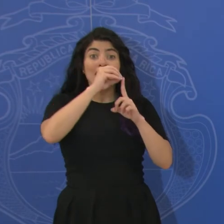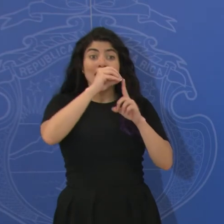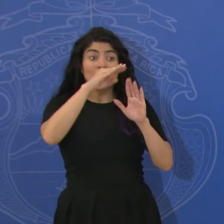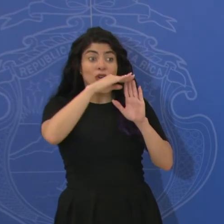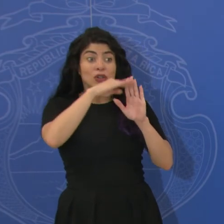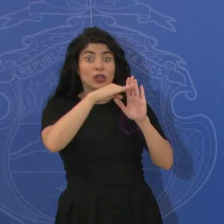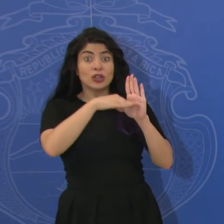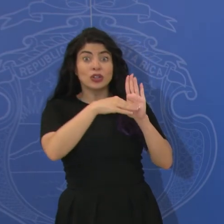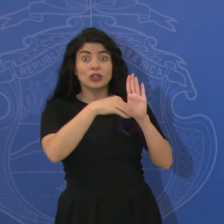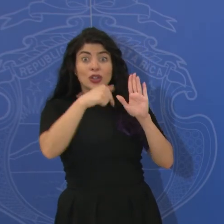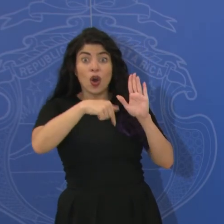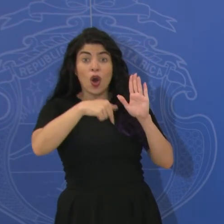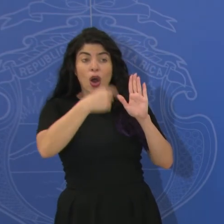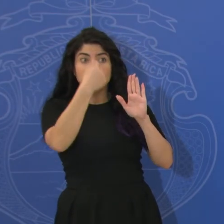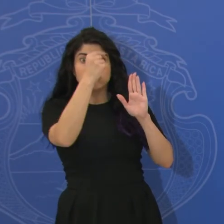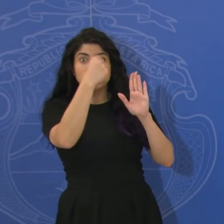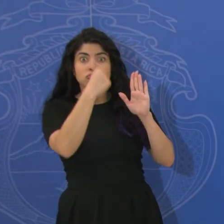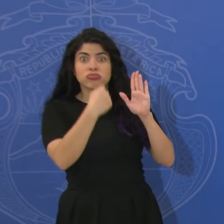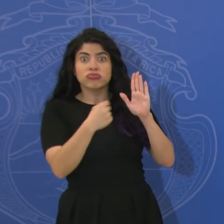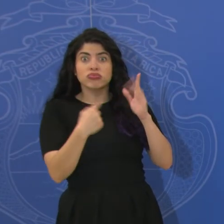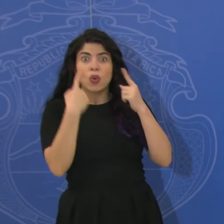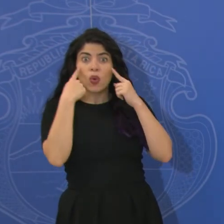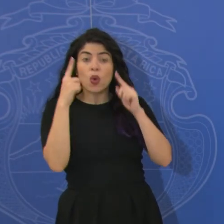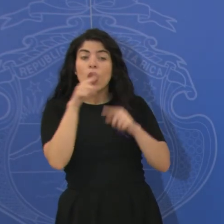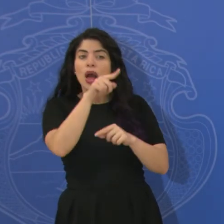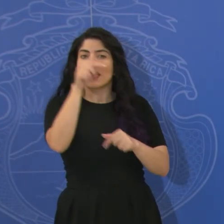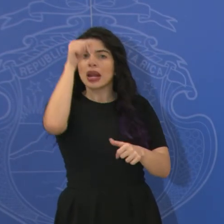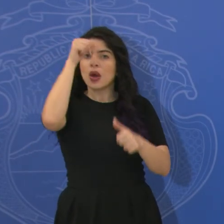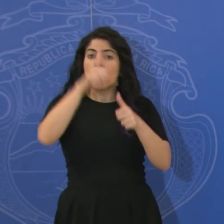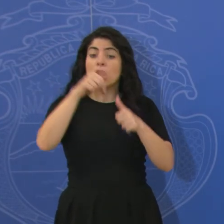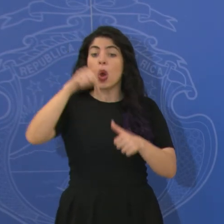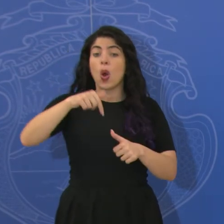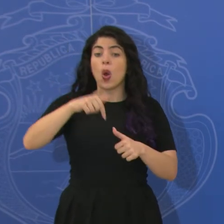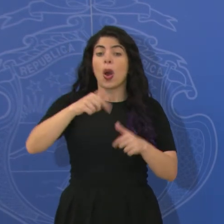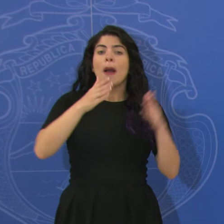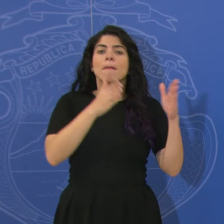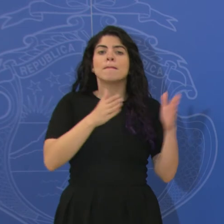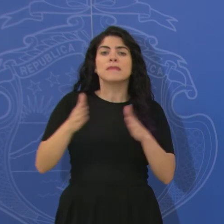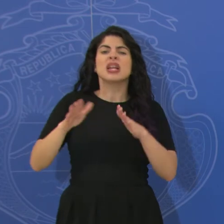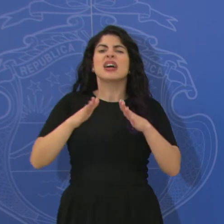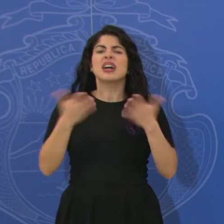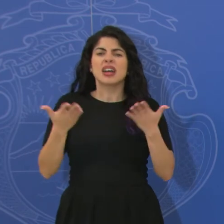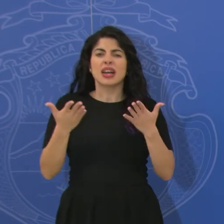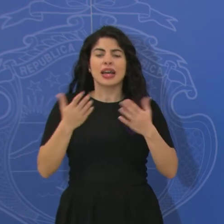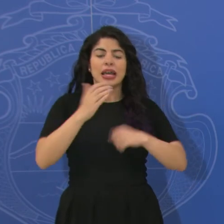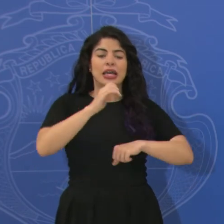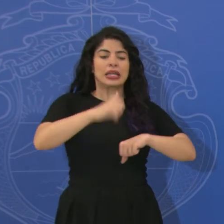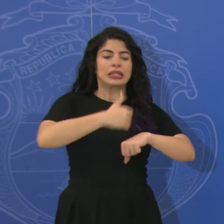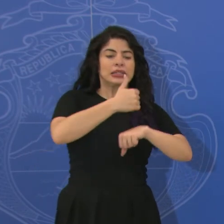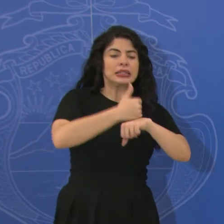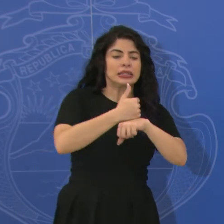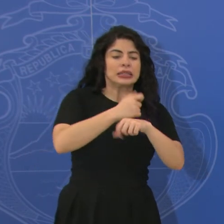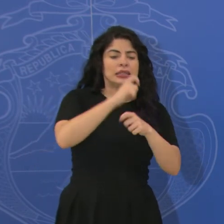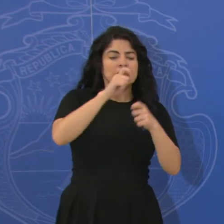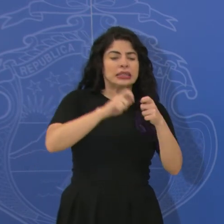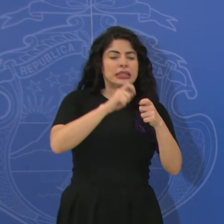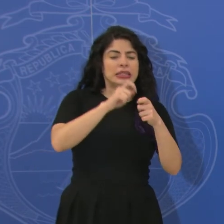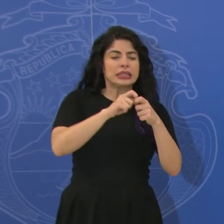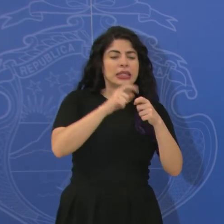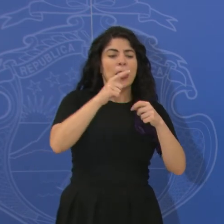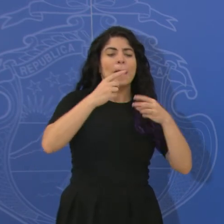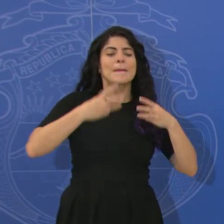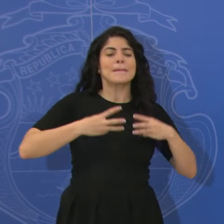en esta jornada. Quiero recordar que para esta jornada nos habíamos planteado la definición, la precisión de una